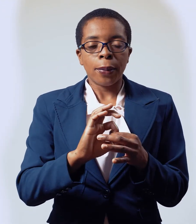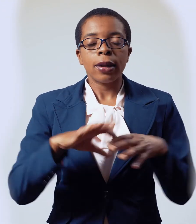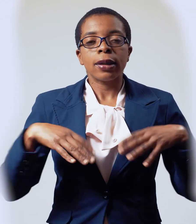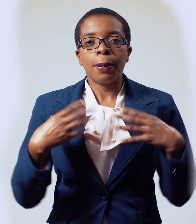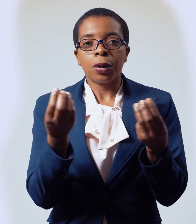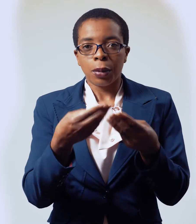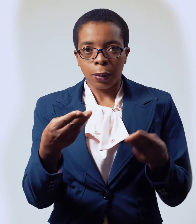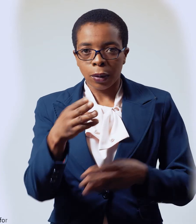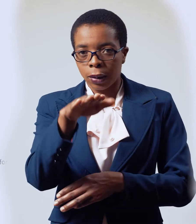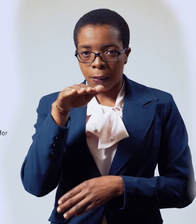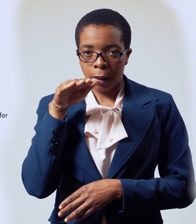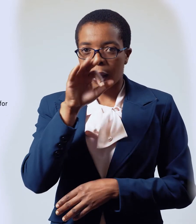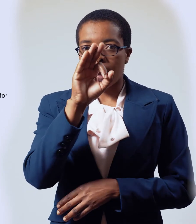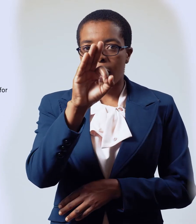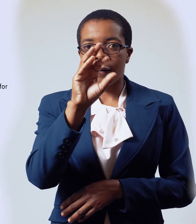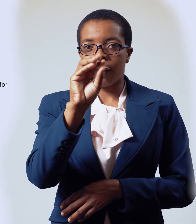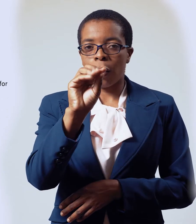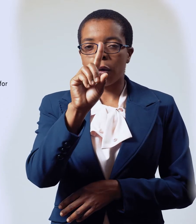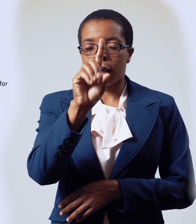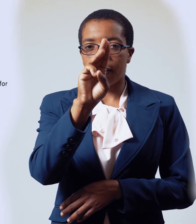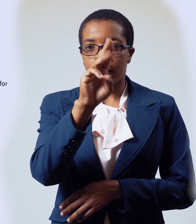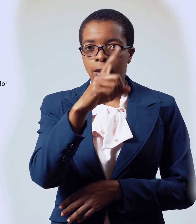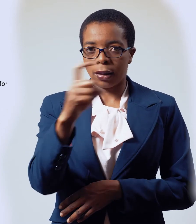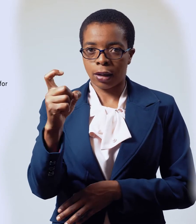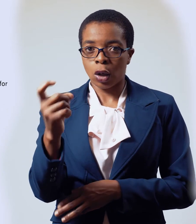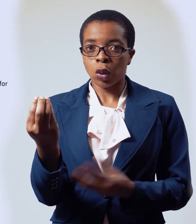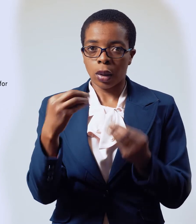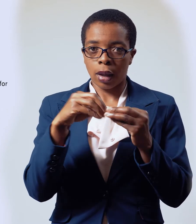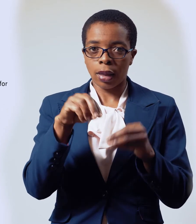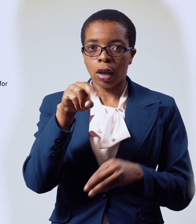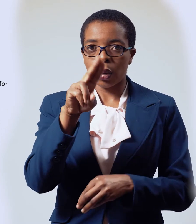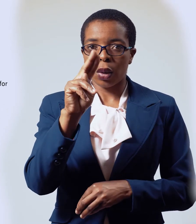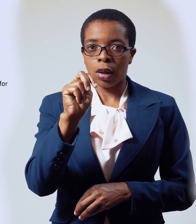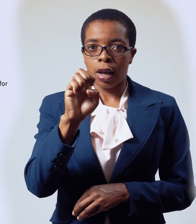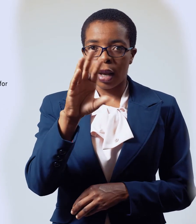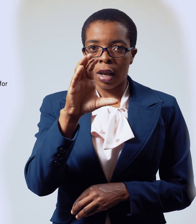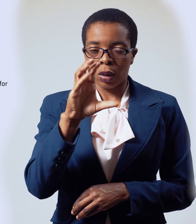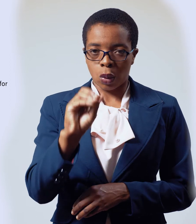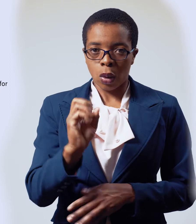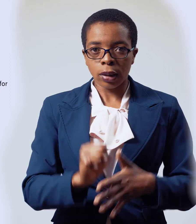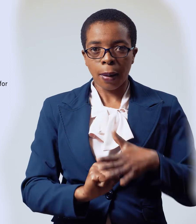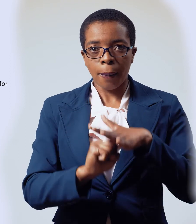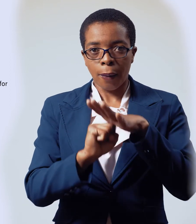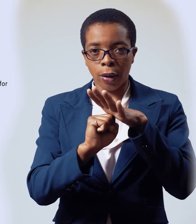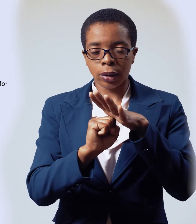sangano Refederation of Organizations of Disabled People in Zimbabwe, Ford PIS, vakabata nanei UNESCO,